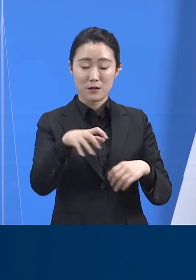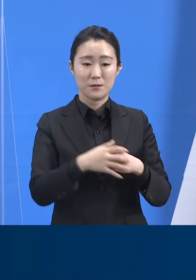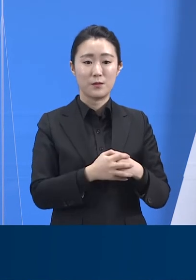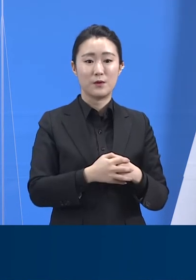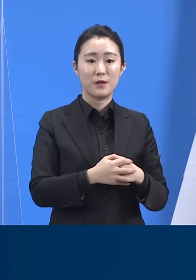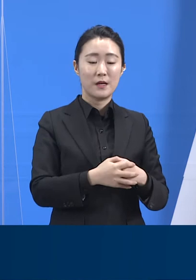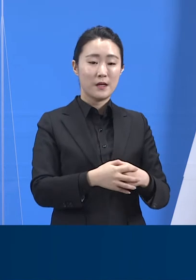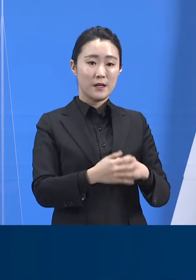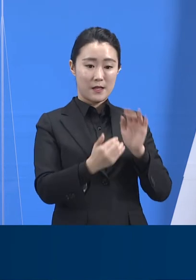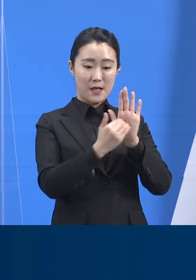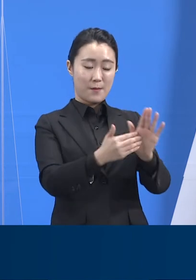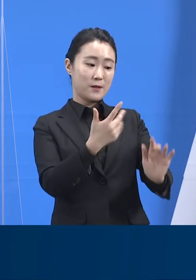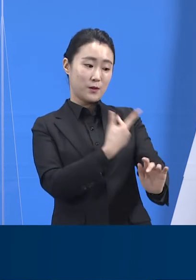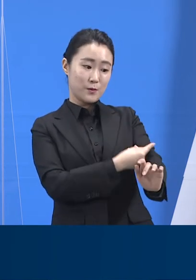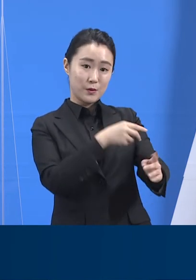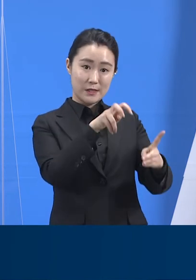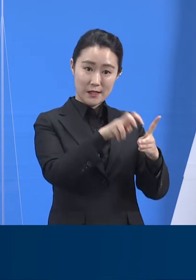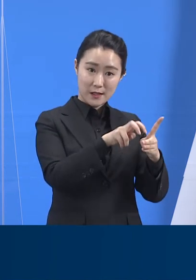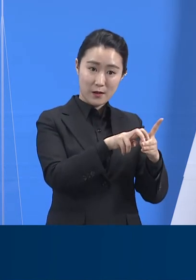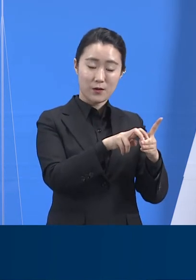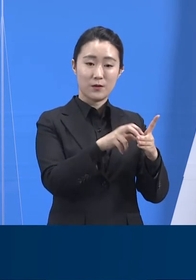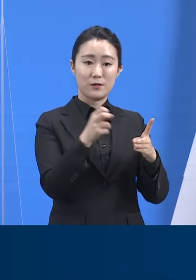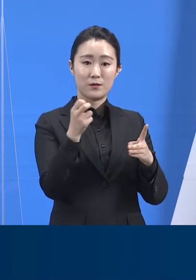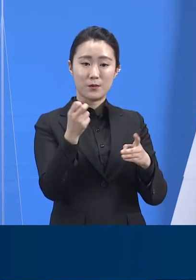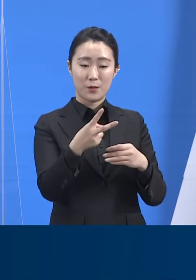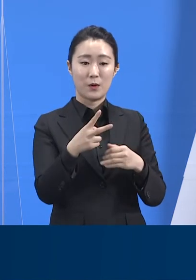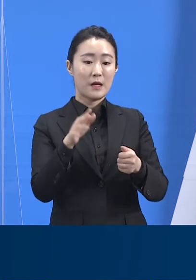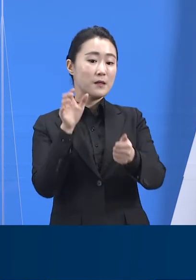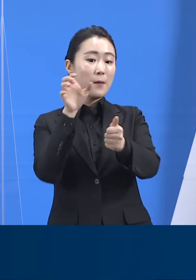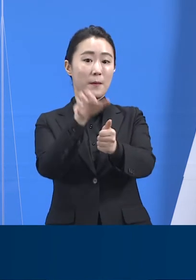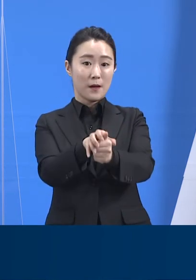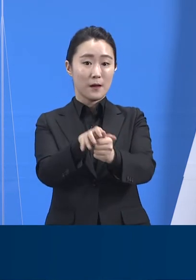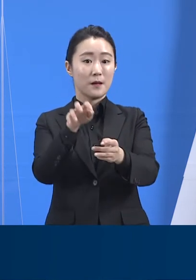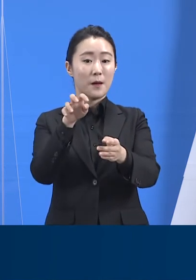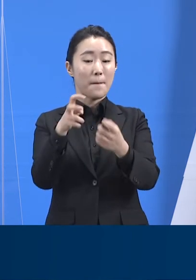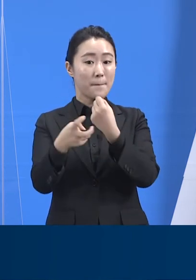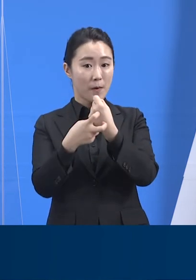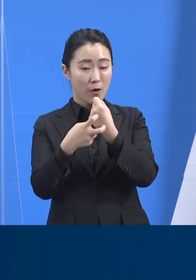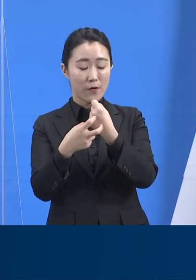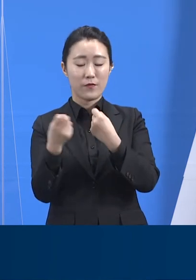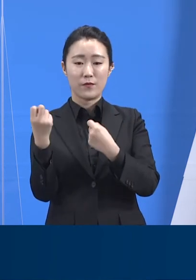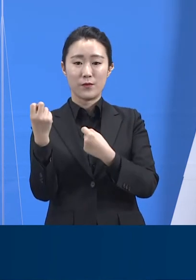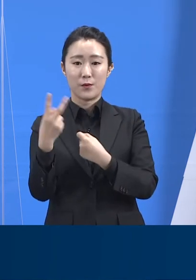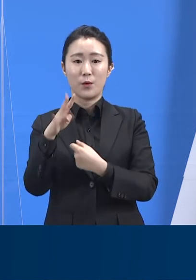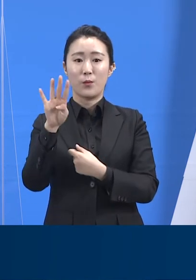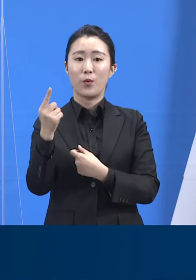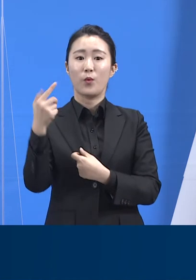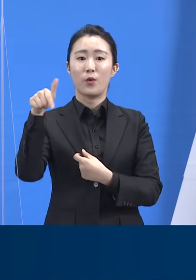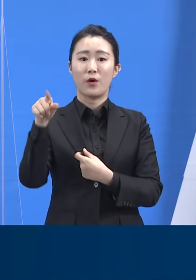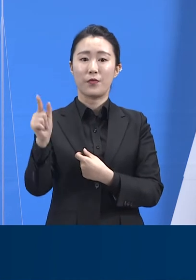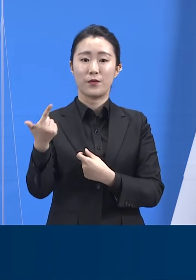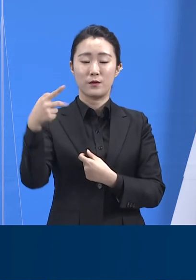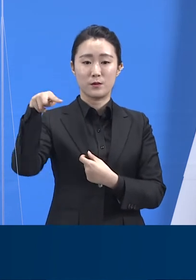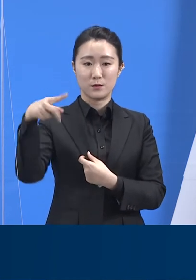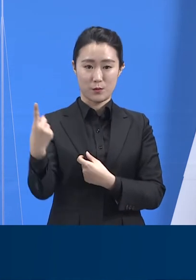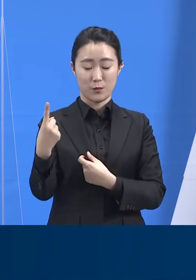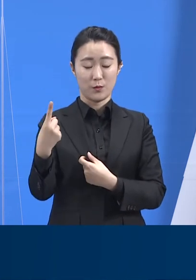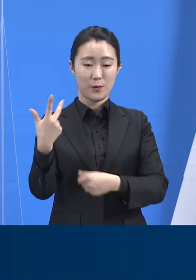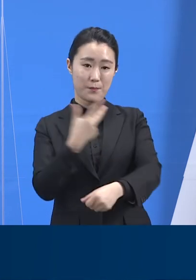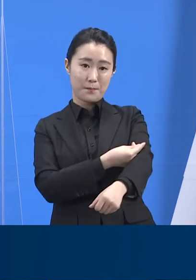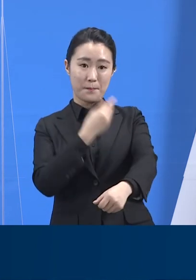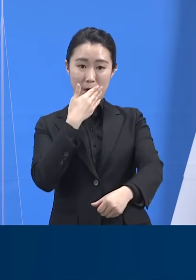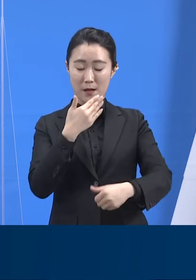보건소 등으로 이루어집니다. 도내 예방접종센터는 3월에 2개소, 4월에 6개소,